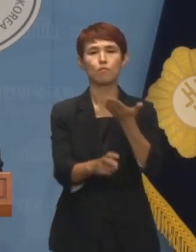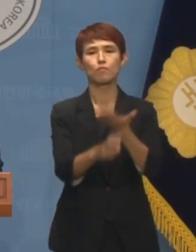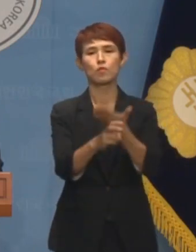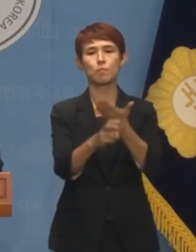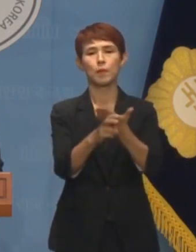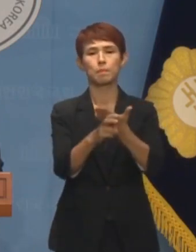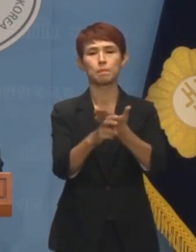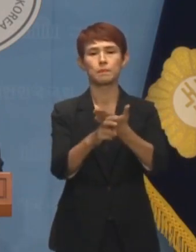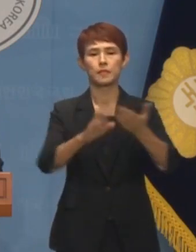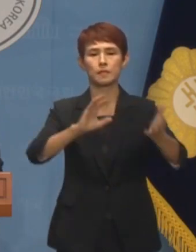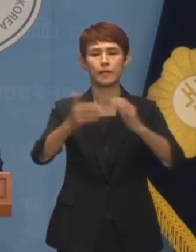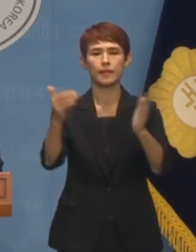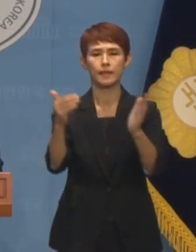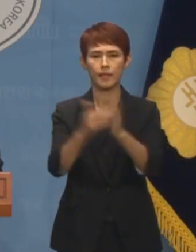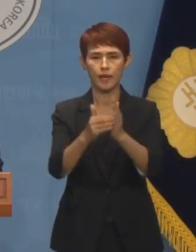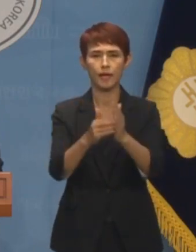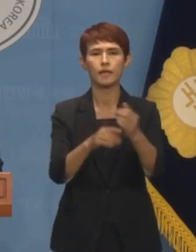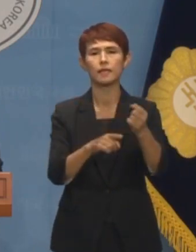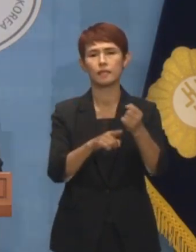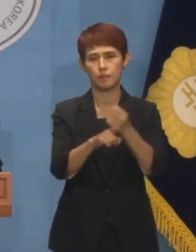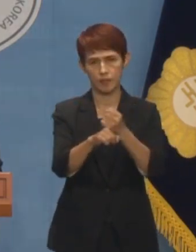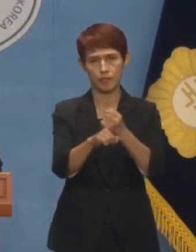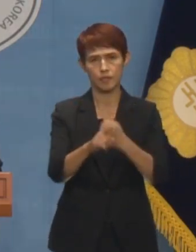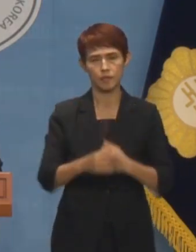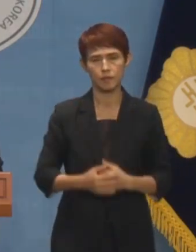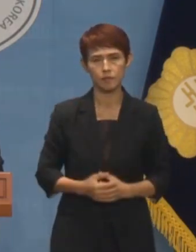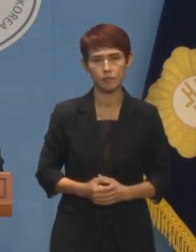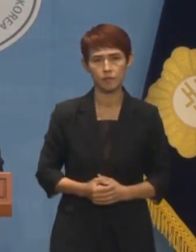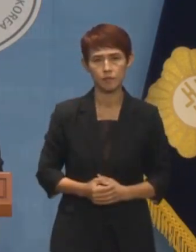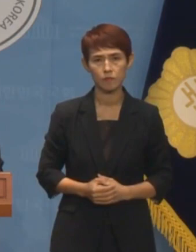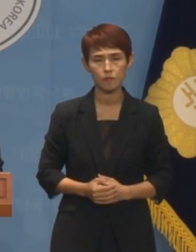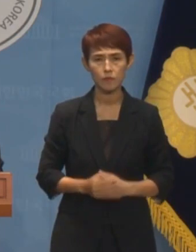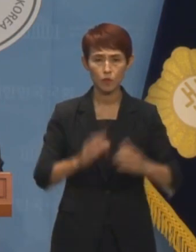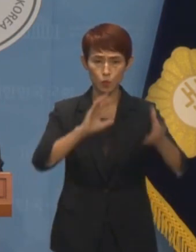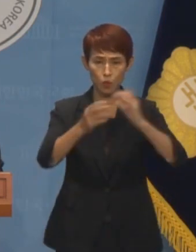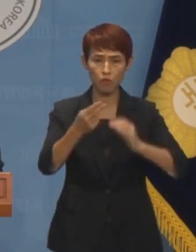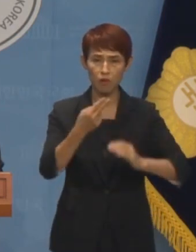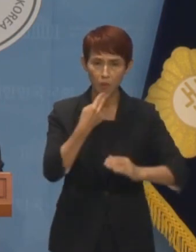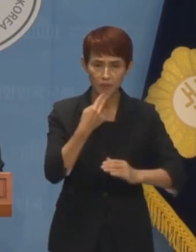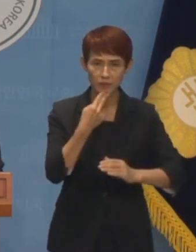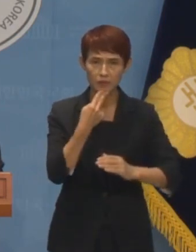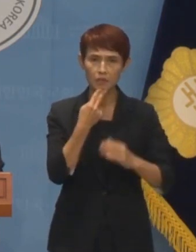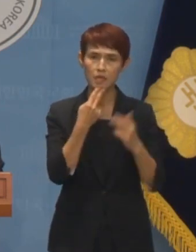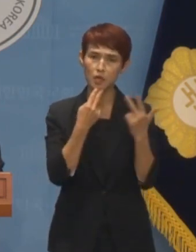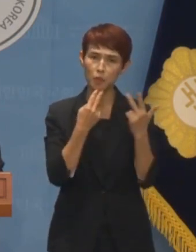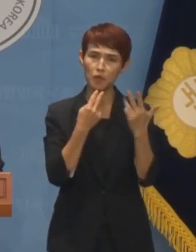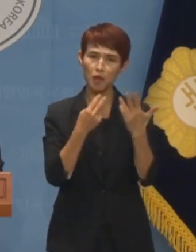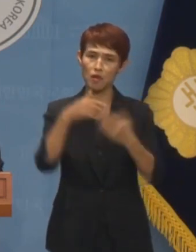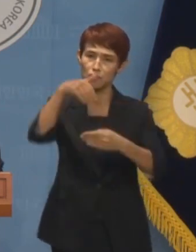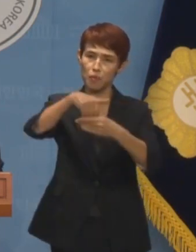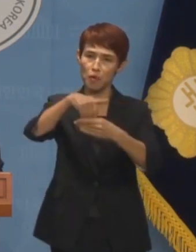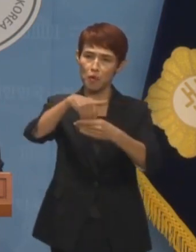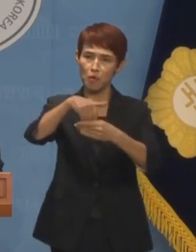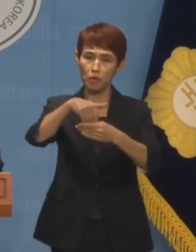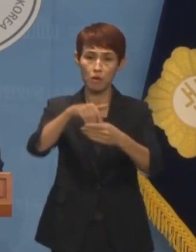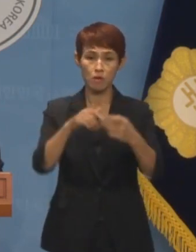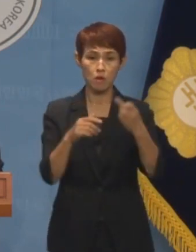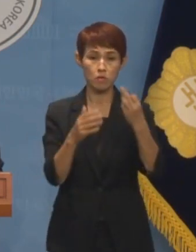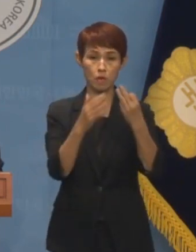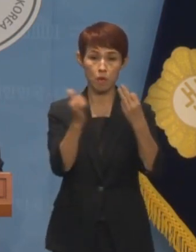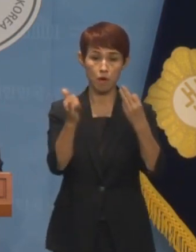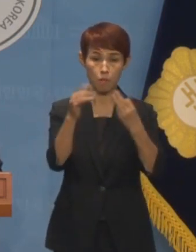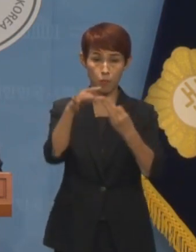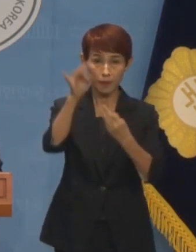심의가 이루어졌음을 단적으로 보여주는 사례였고 토론 없이 7, 8차례 투표로 13명을